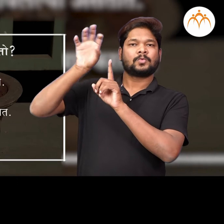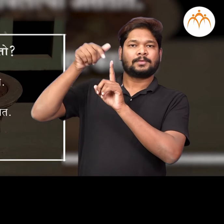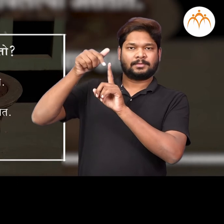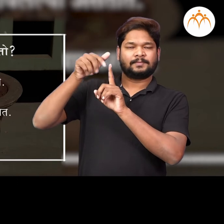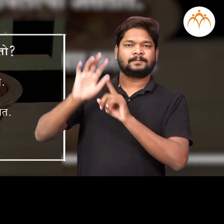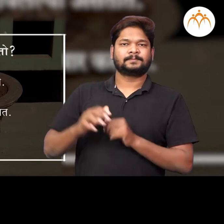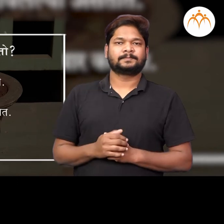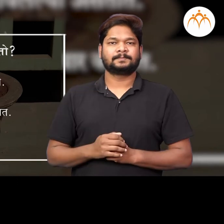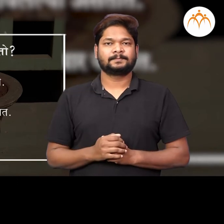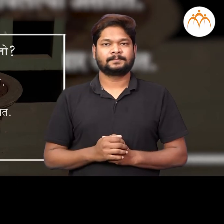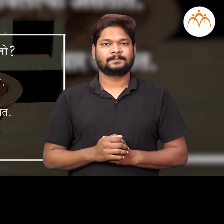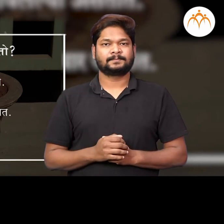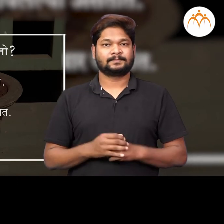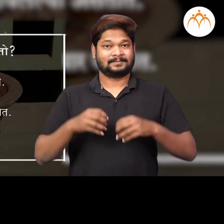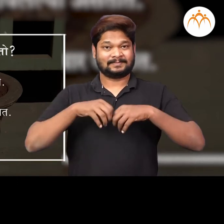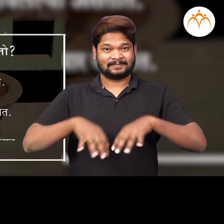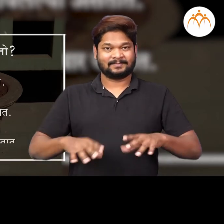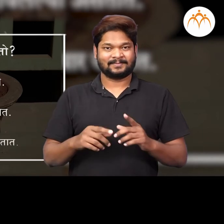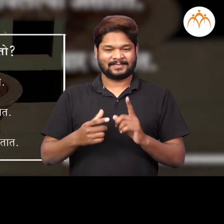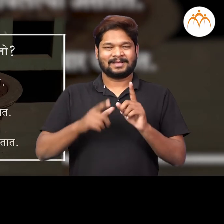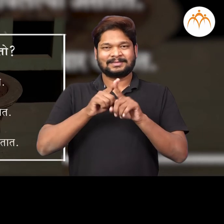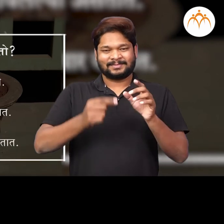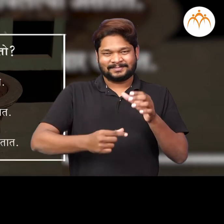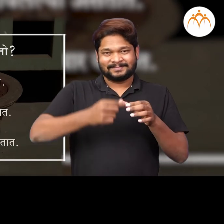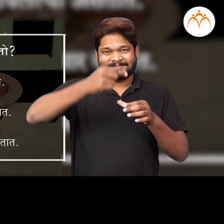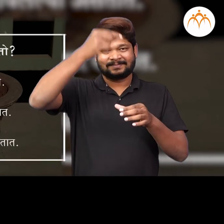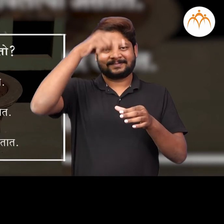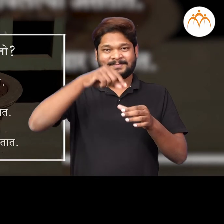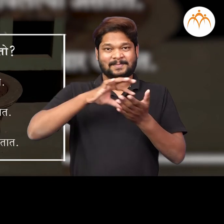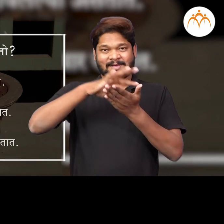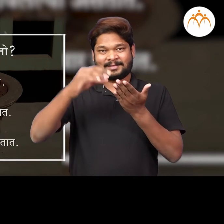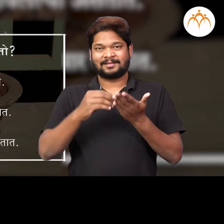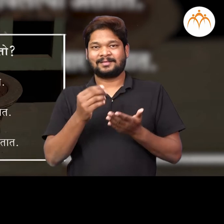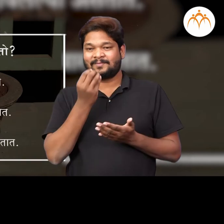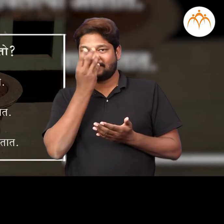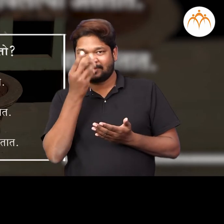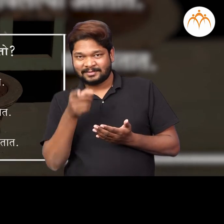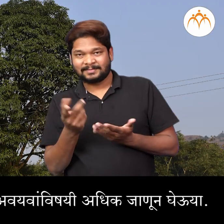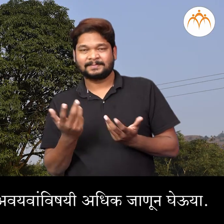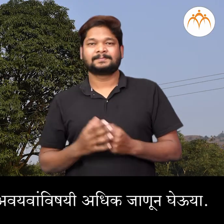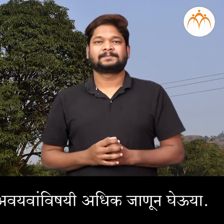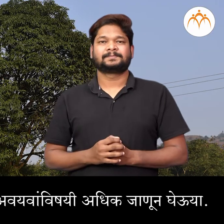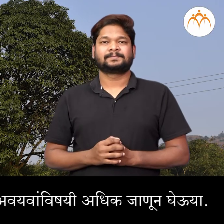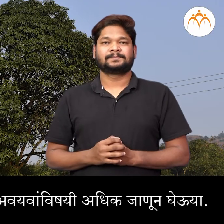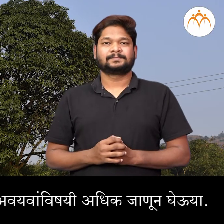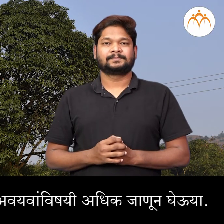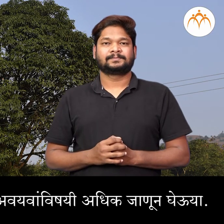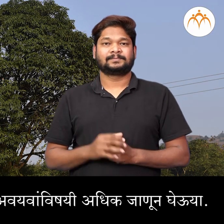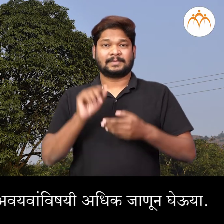वनस्पती ना मुले, खोड, पाने, फुले आणी फड़े आसतात। तर आज आपण वनस्पती चा